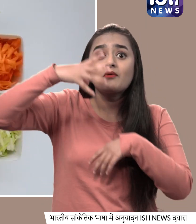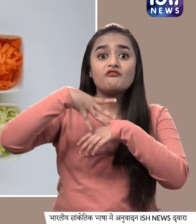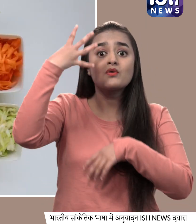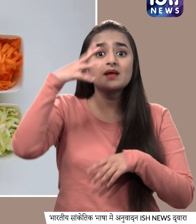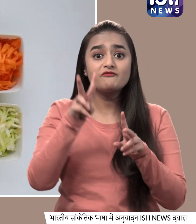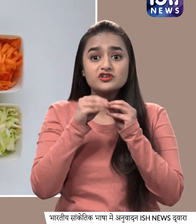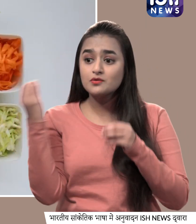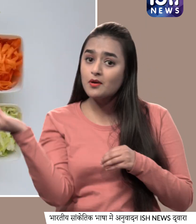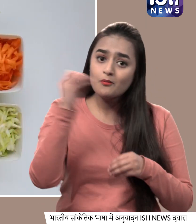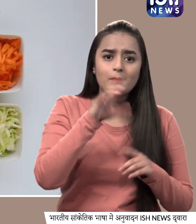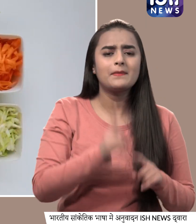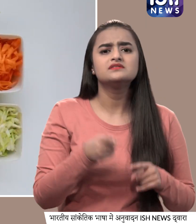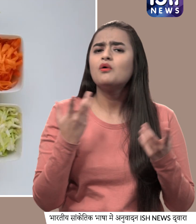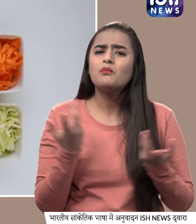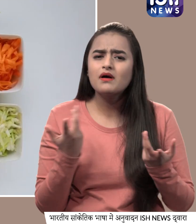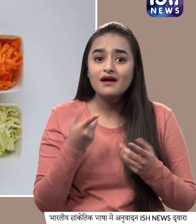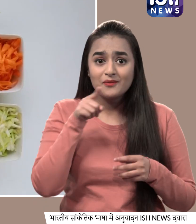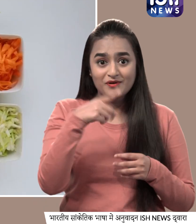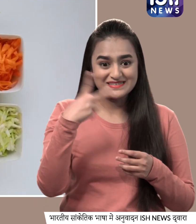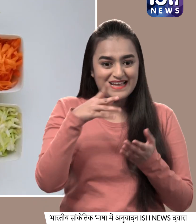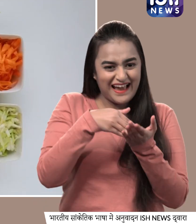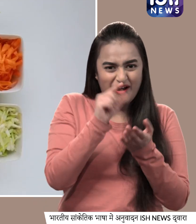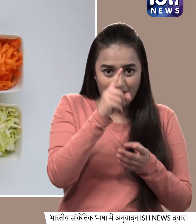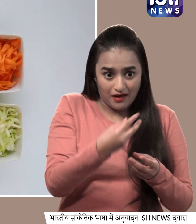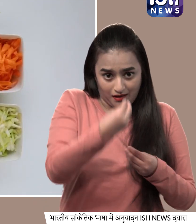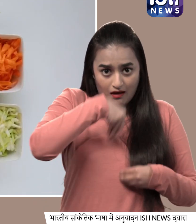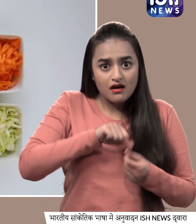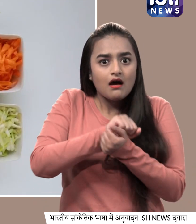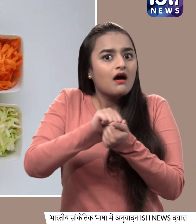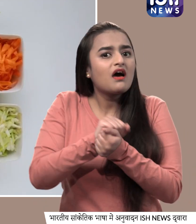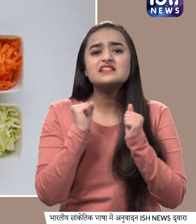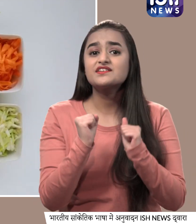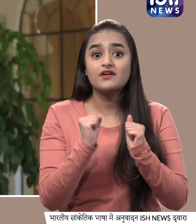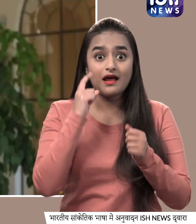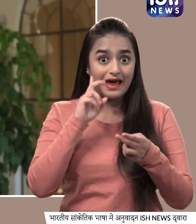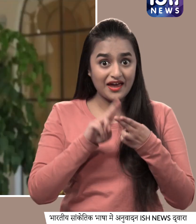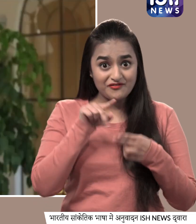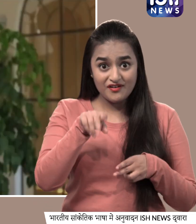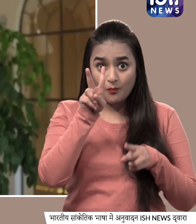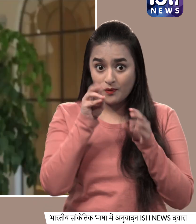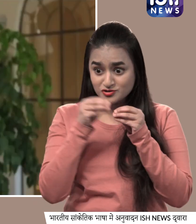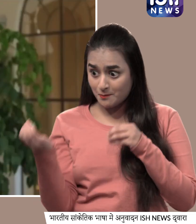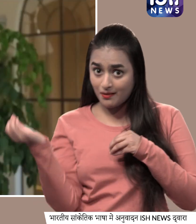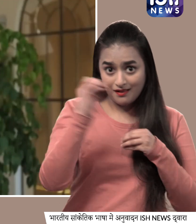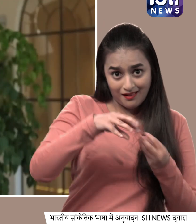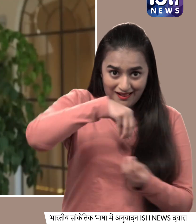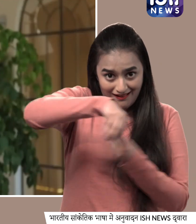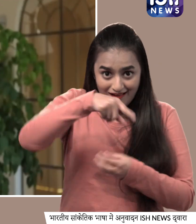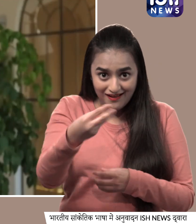डालते हैं। क्यूं? क्यूंकि किसी भी अनाज को अकेले पचाना मुश्किल होता है। लेकिन जब हम उसको सबजी के साथ मिलाके खाते हैं